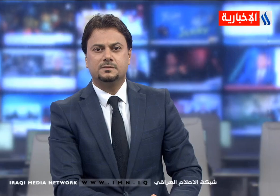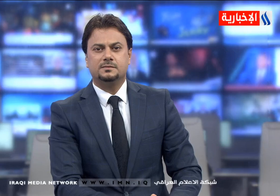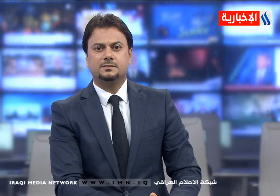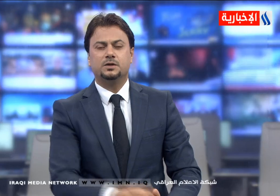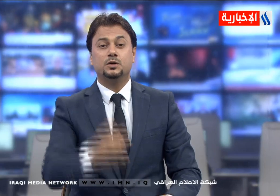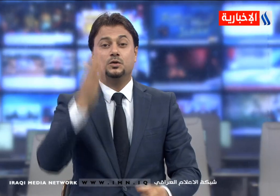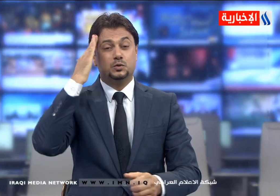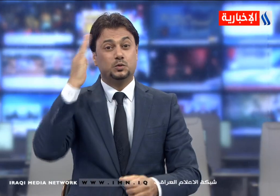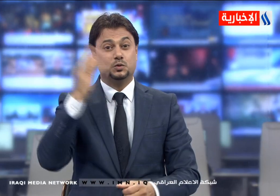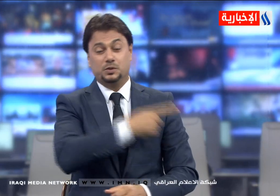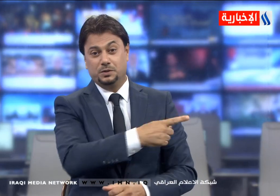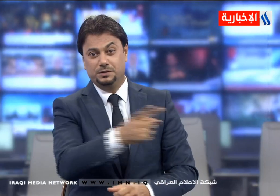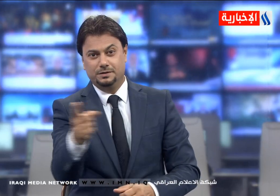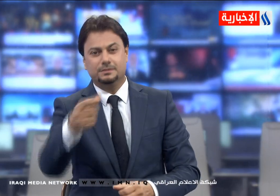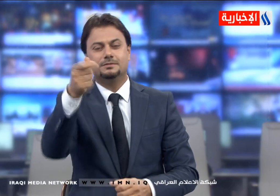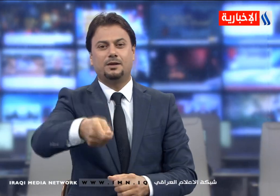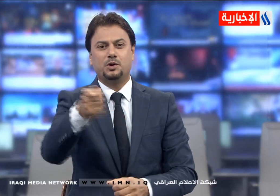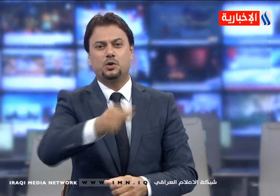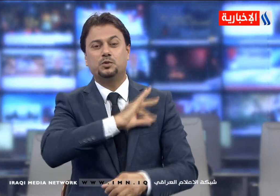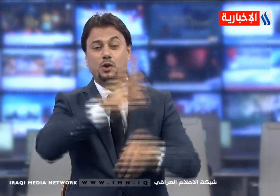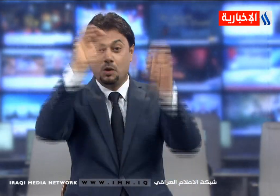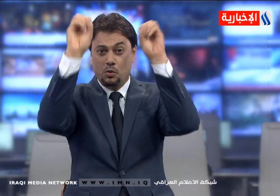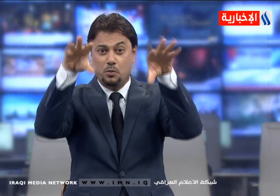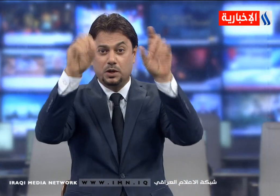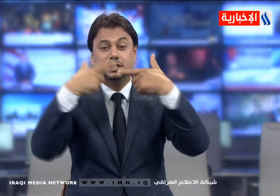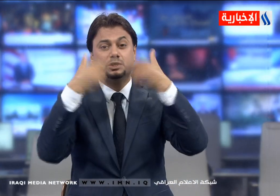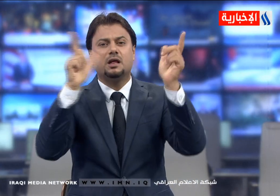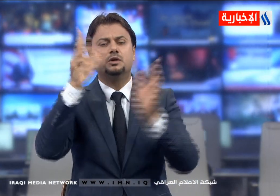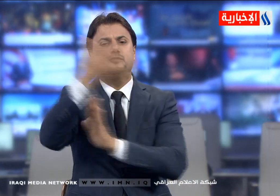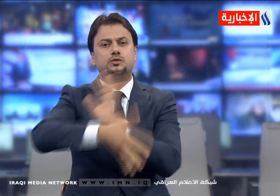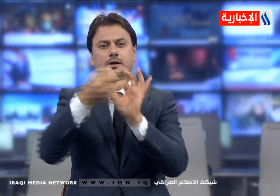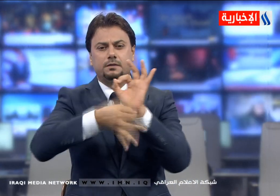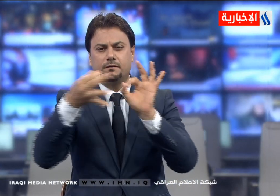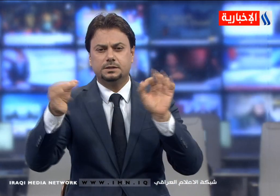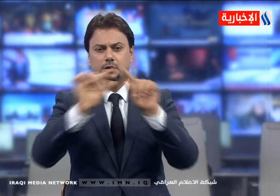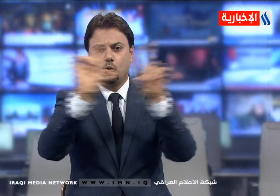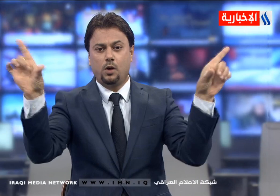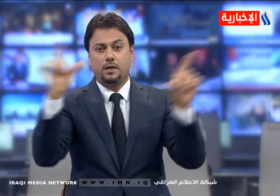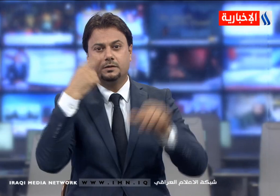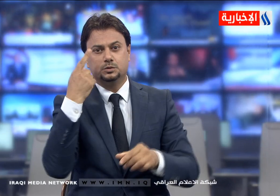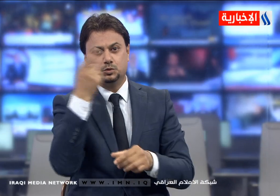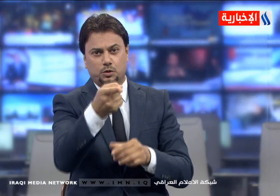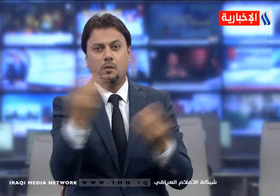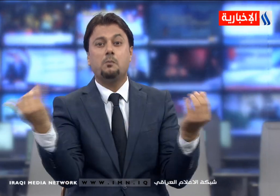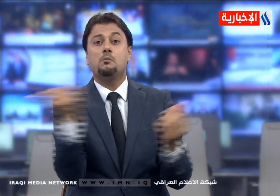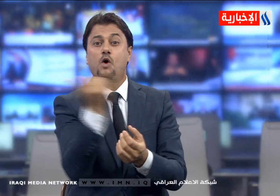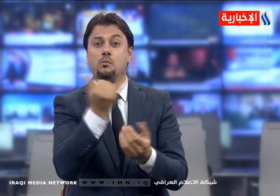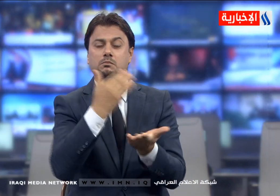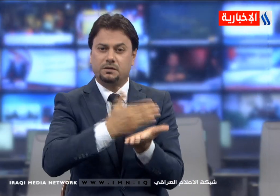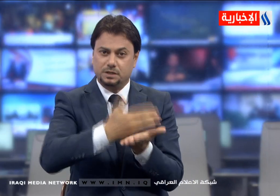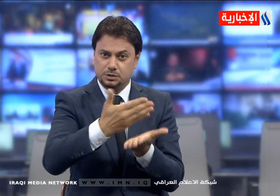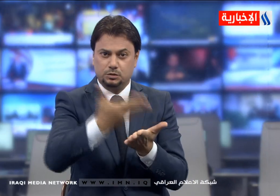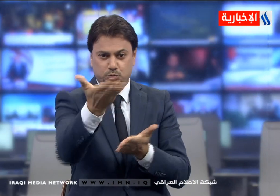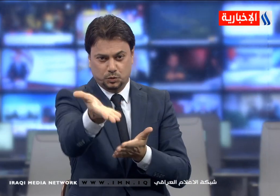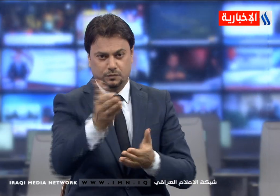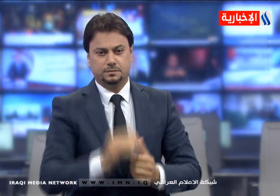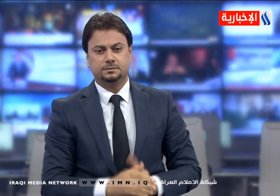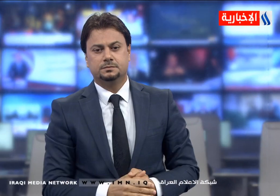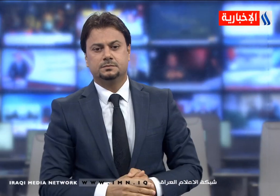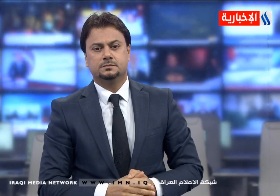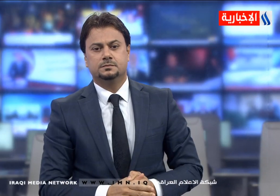السلام عليكم ورحمة الله وبركاته نشرة أخبار نغة الإشارة معي أنا باسم العطواني وهذه هي العنوي